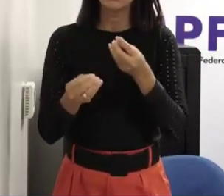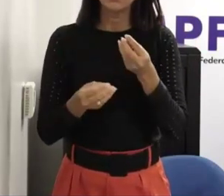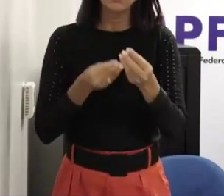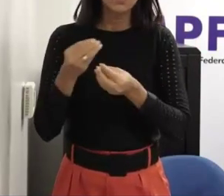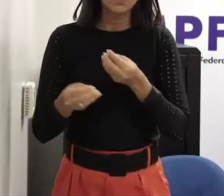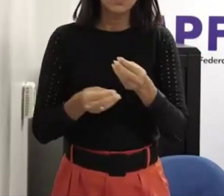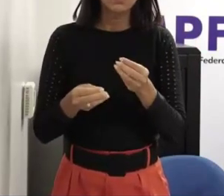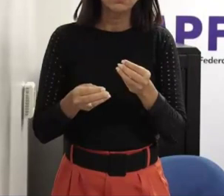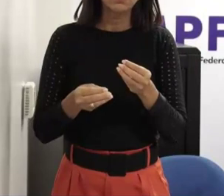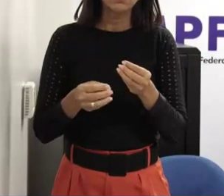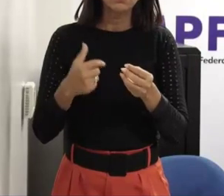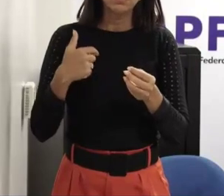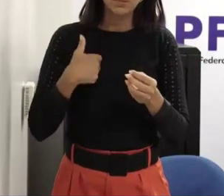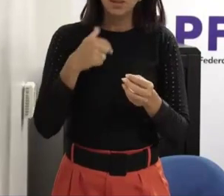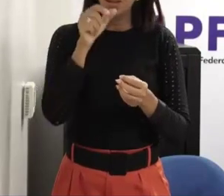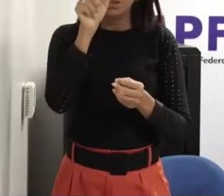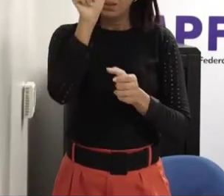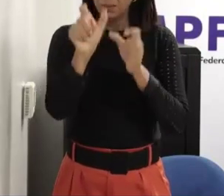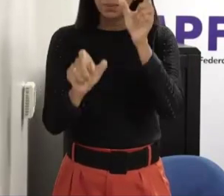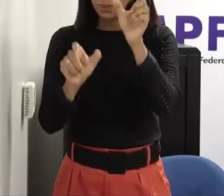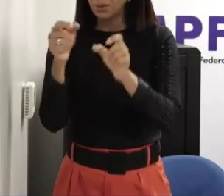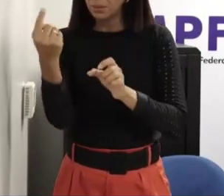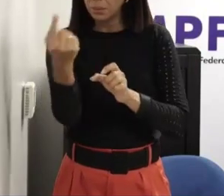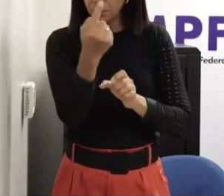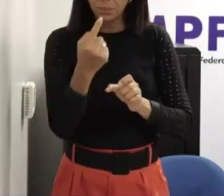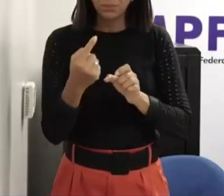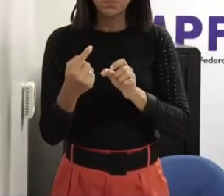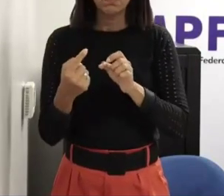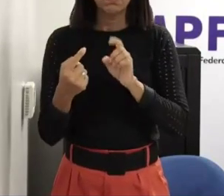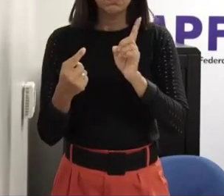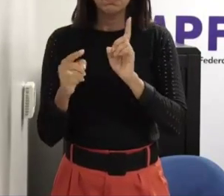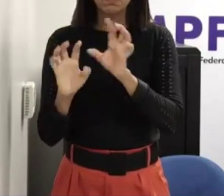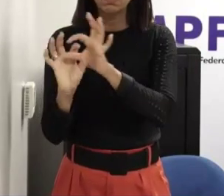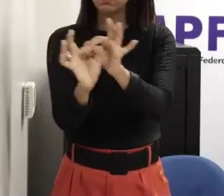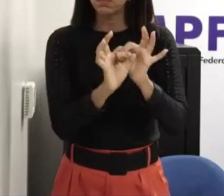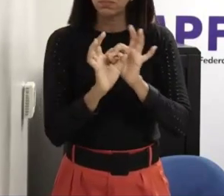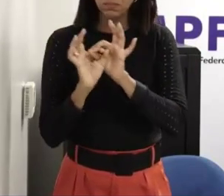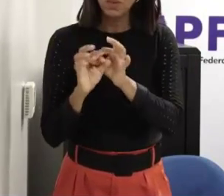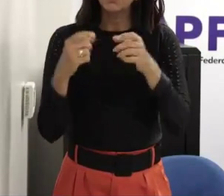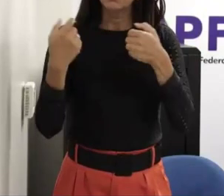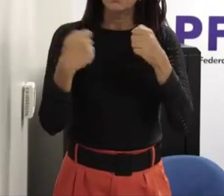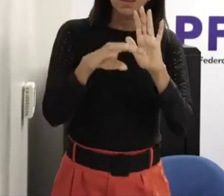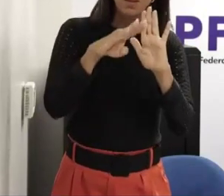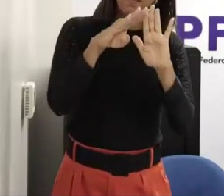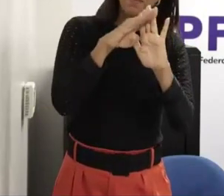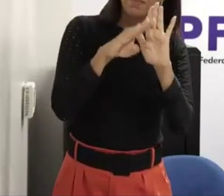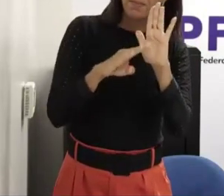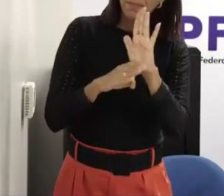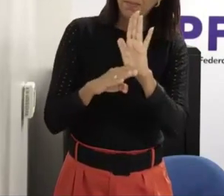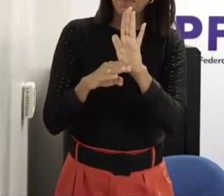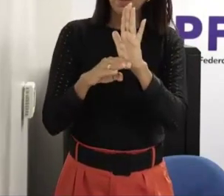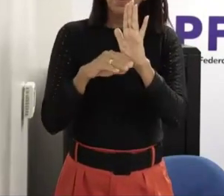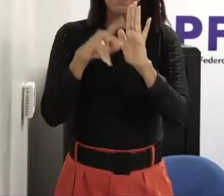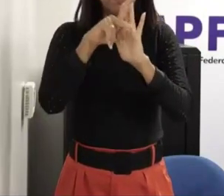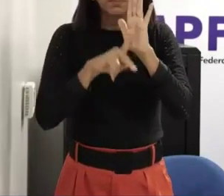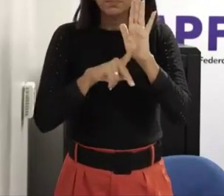relações interpessoais no âmbito da sociedade é buscar construir protocolos de conduta tanto em relação em